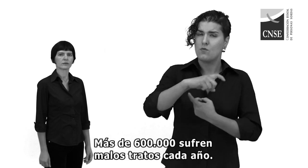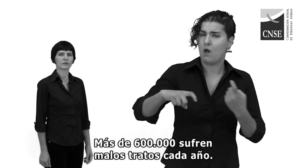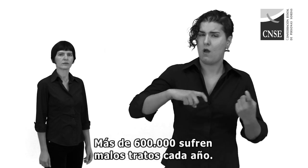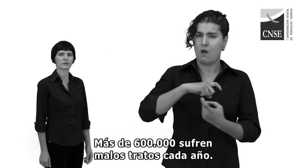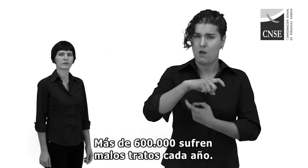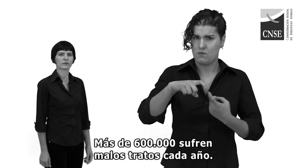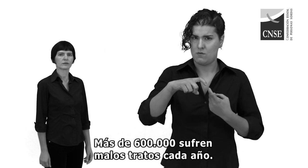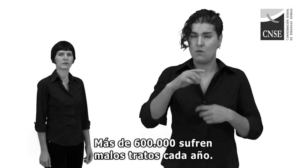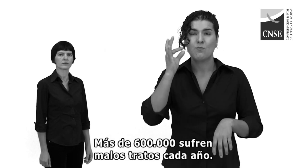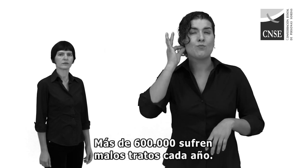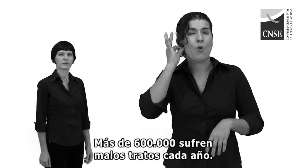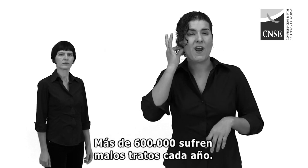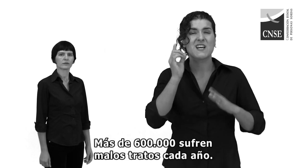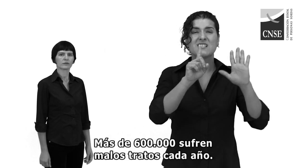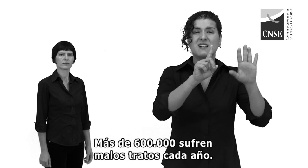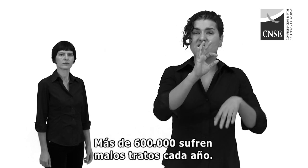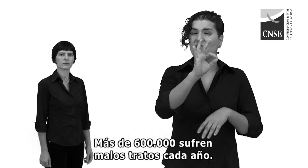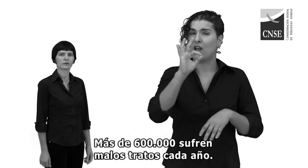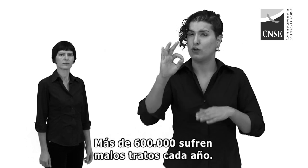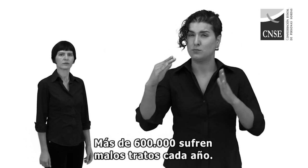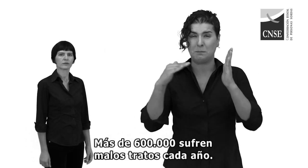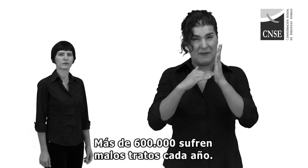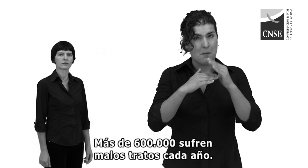Más de 600.000 sufren malos tratos cada año.